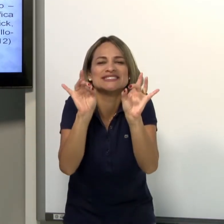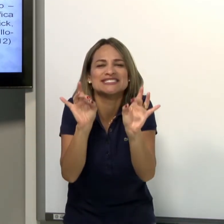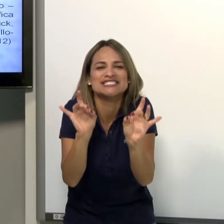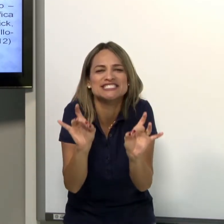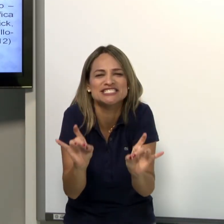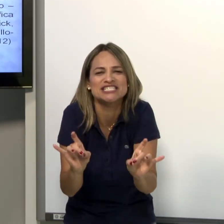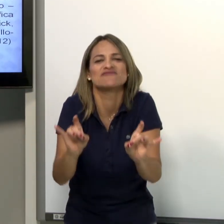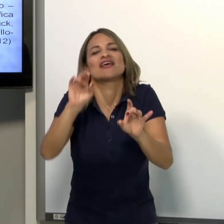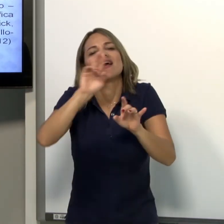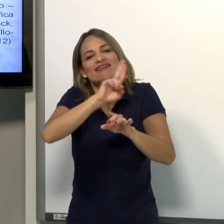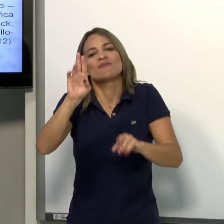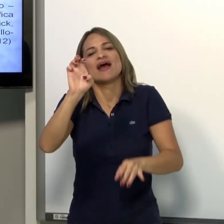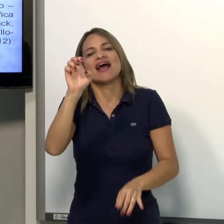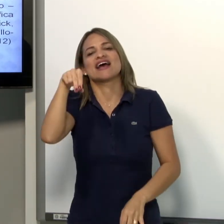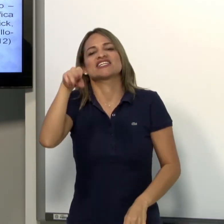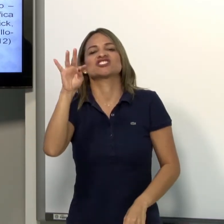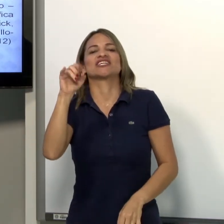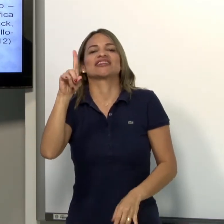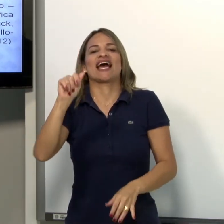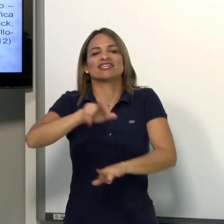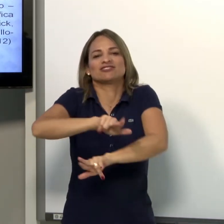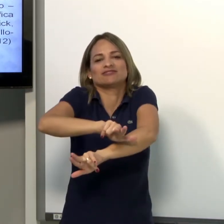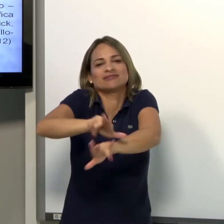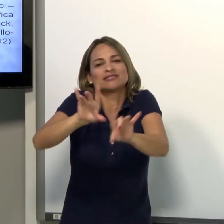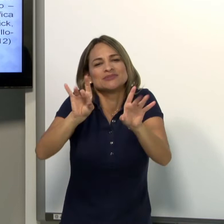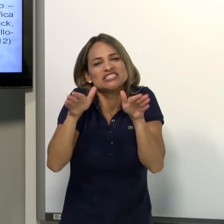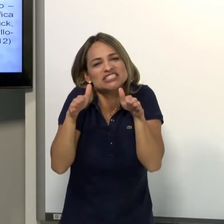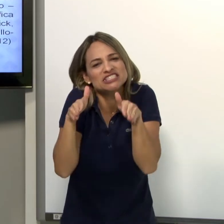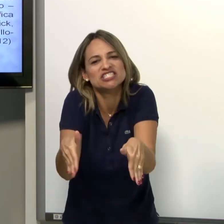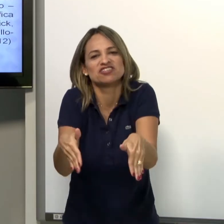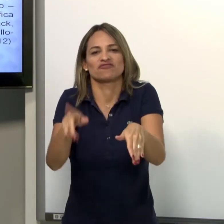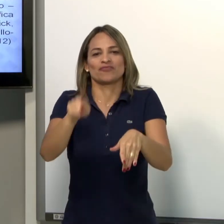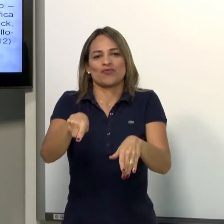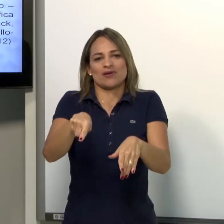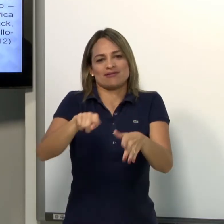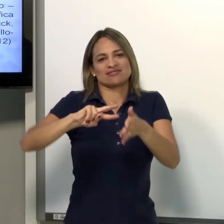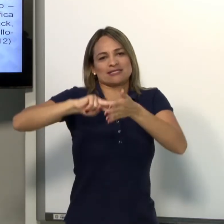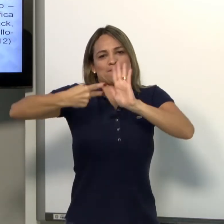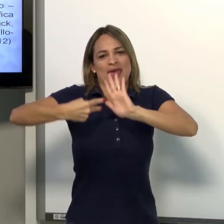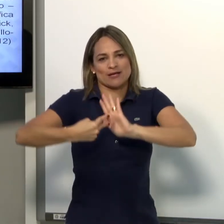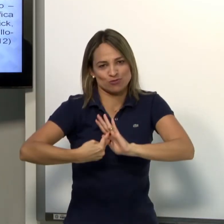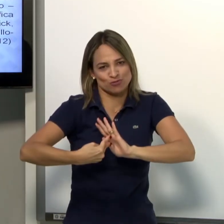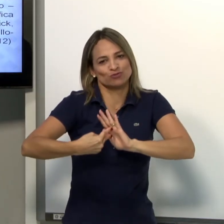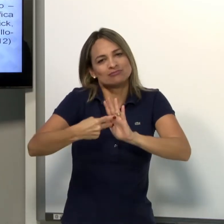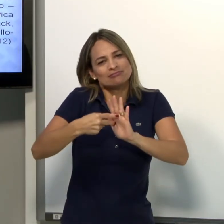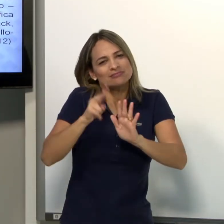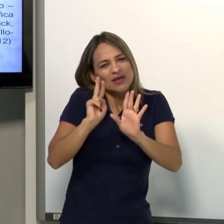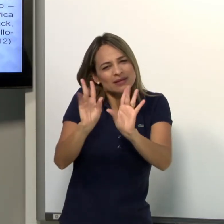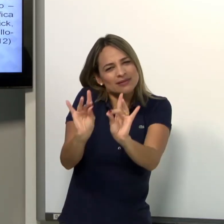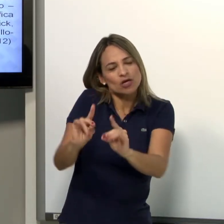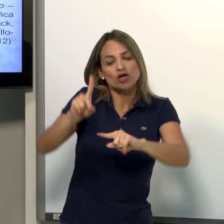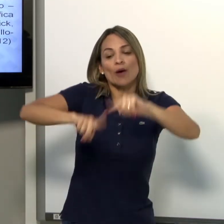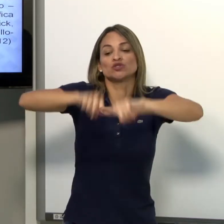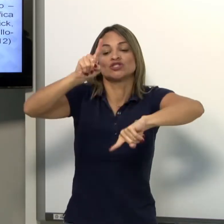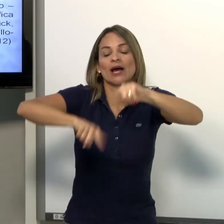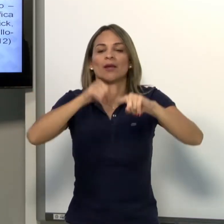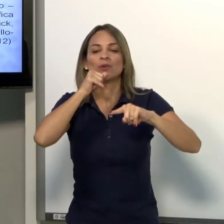narizinho pequeno. São todos iguais? Não. Cada um tem o seu detalhe, cada um é específico.